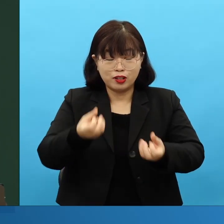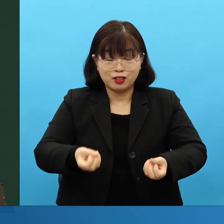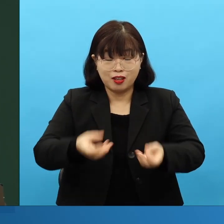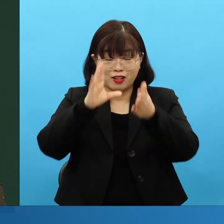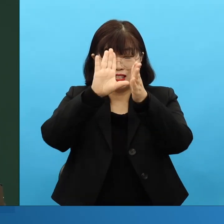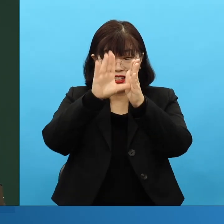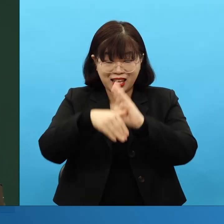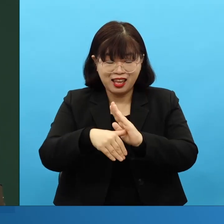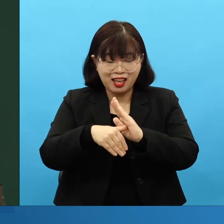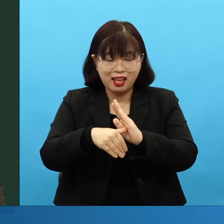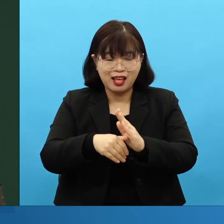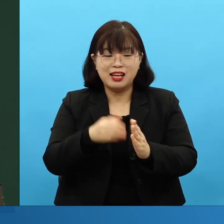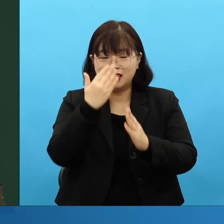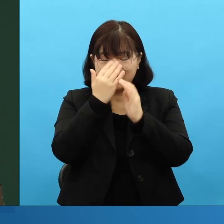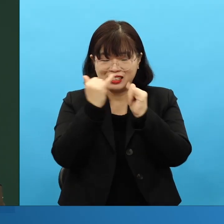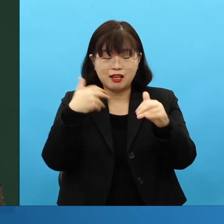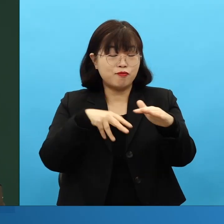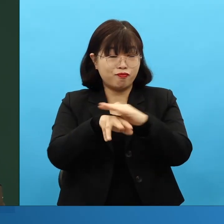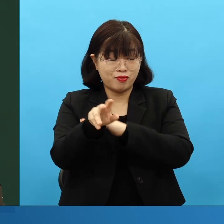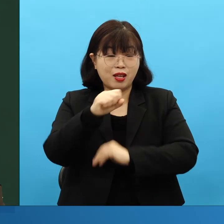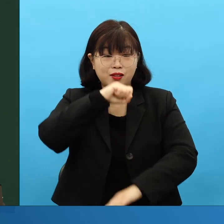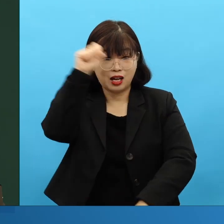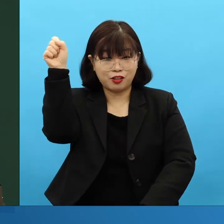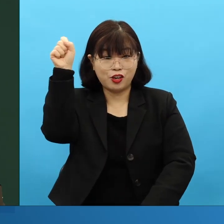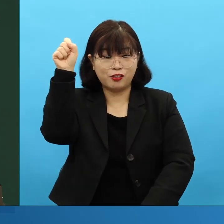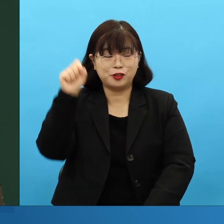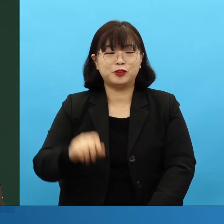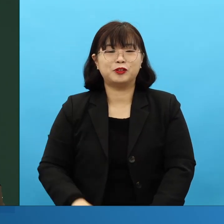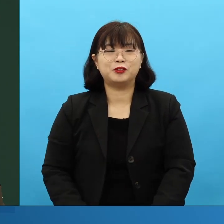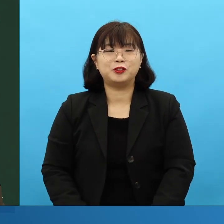그래서, 성경에 원래 보면, 피 제사가 나왔죠.